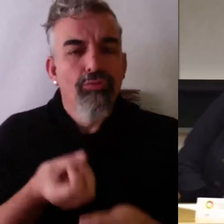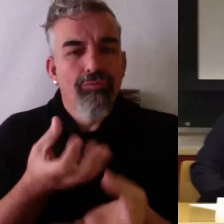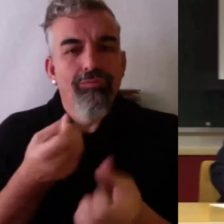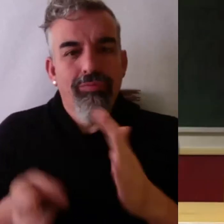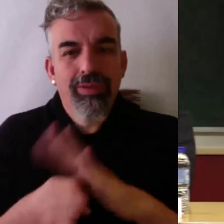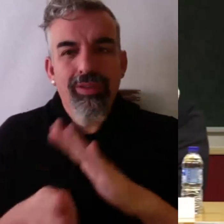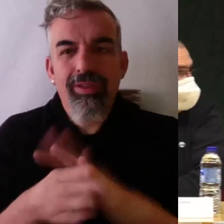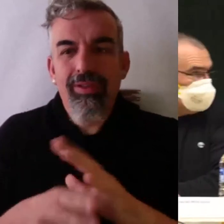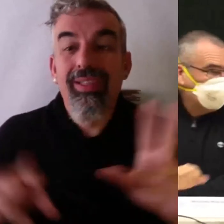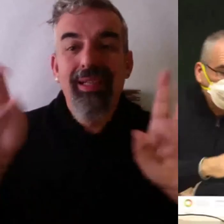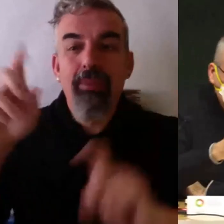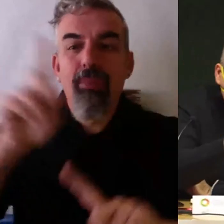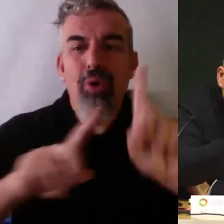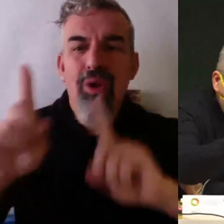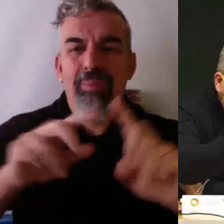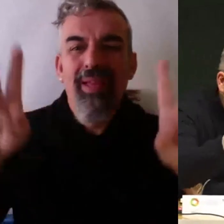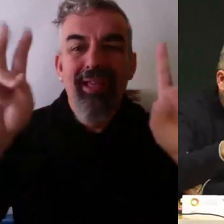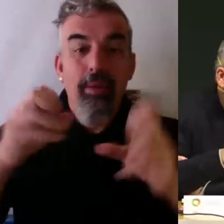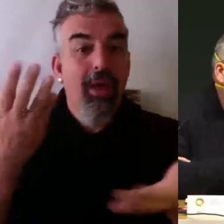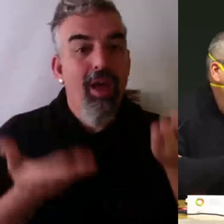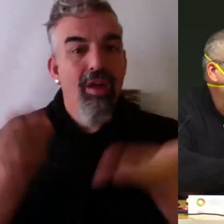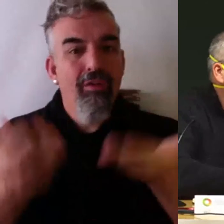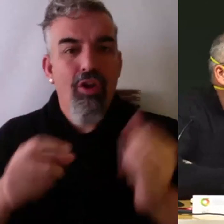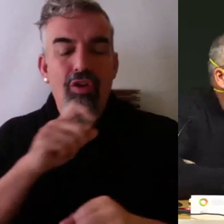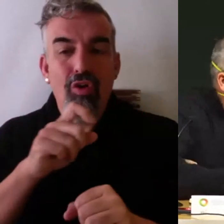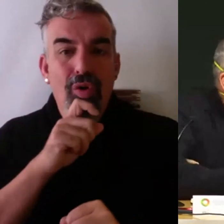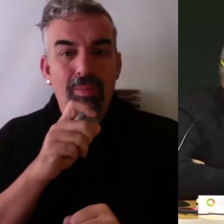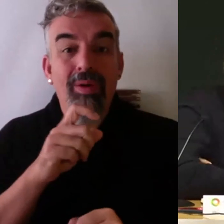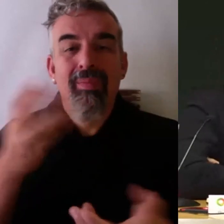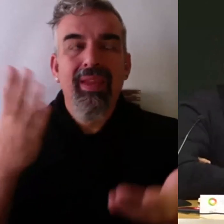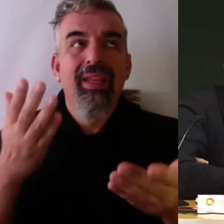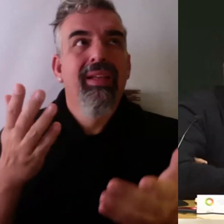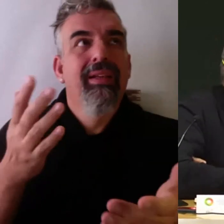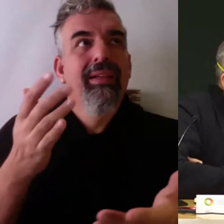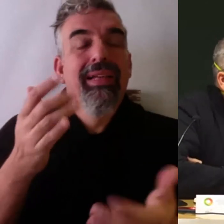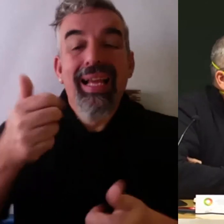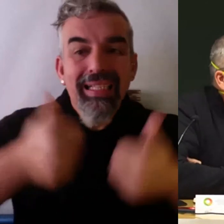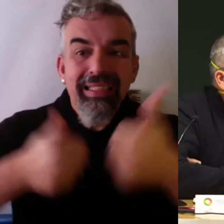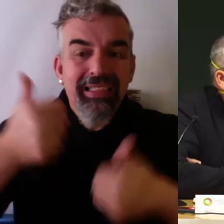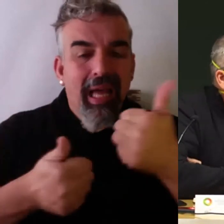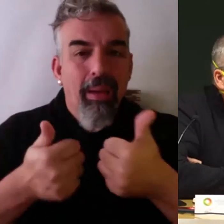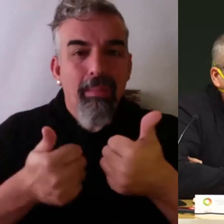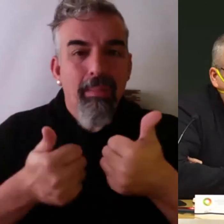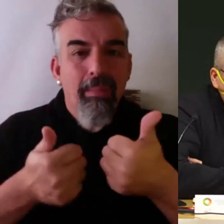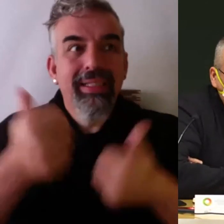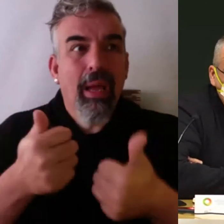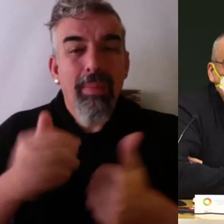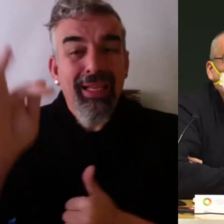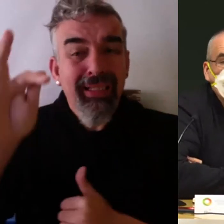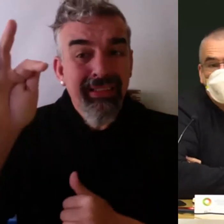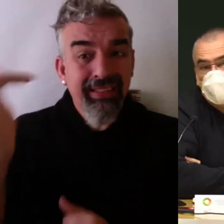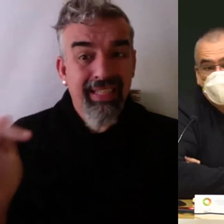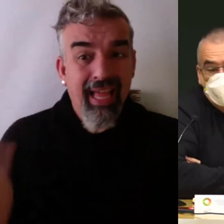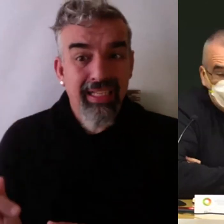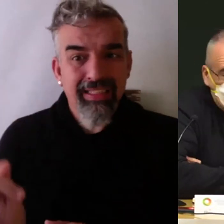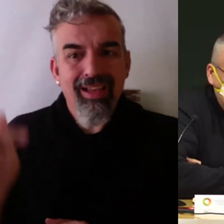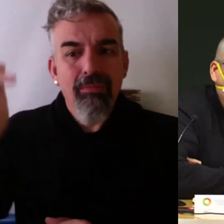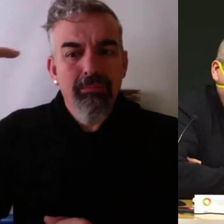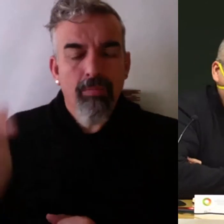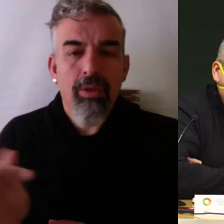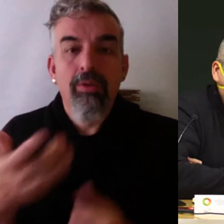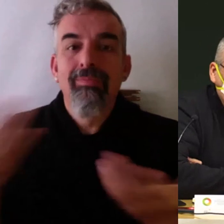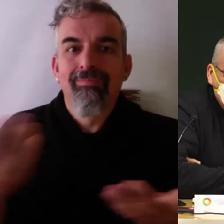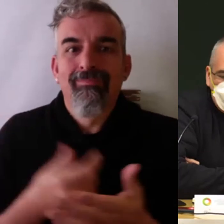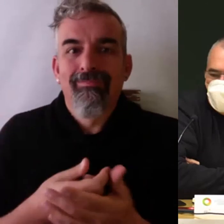ideas preconcebidas de qué es una prueba de examen o una prueba tipo test, aunque, y en el interín me estaba